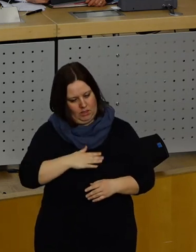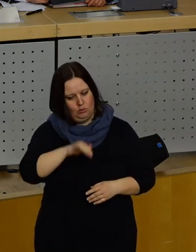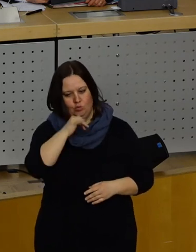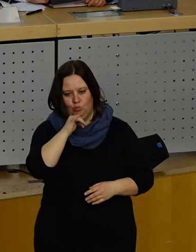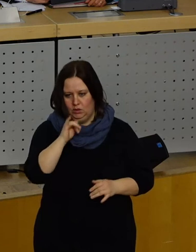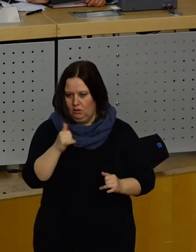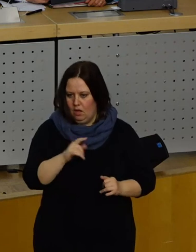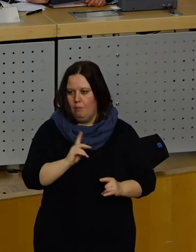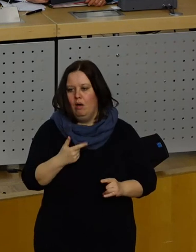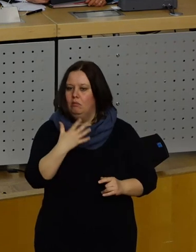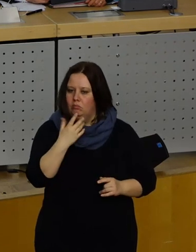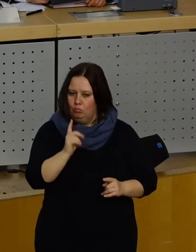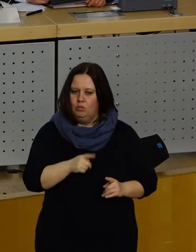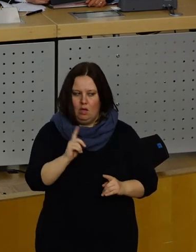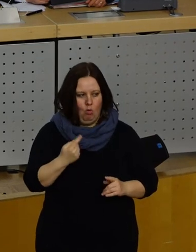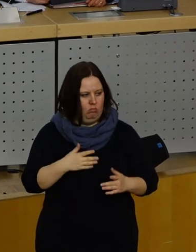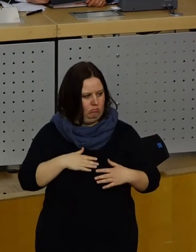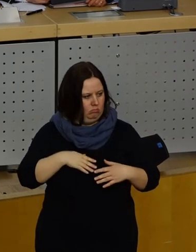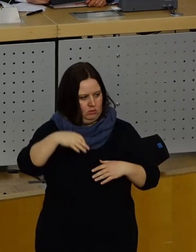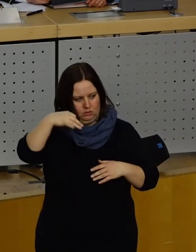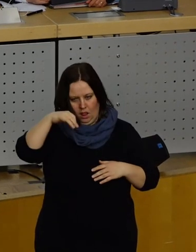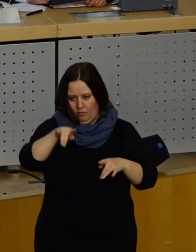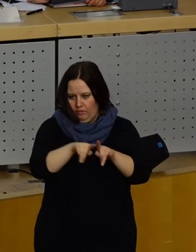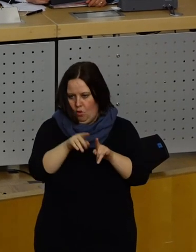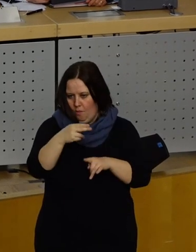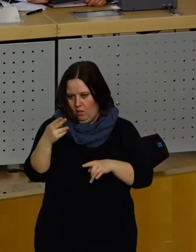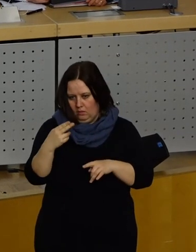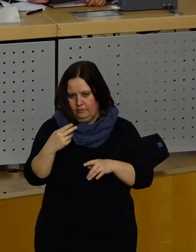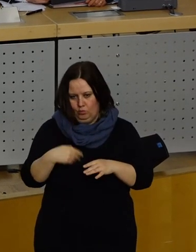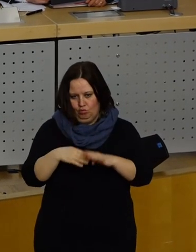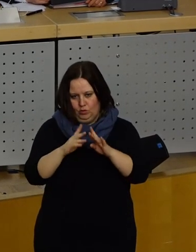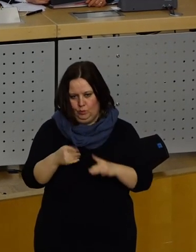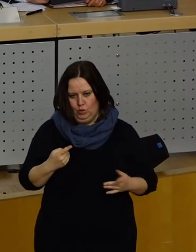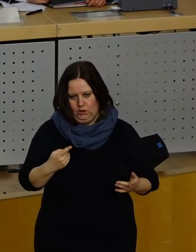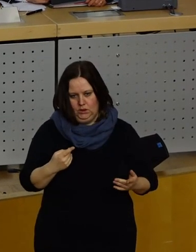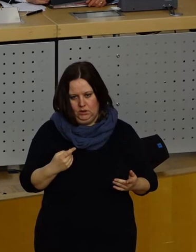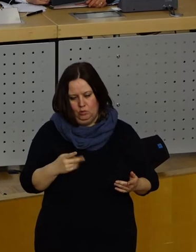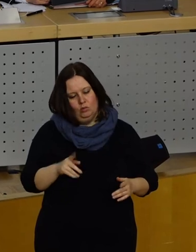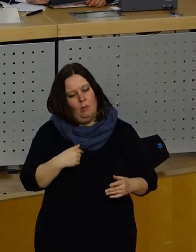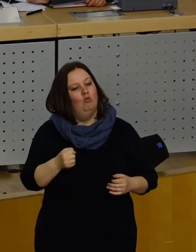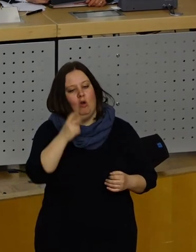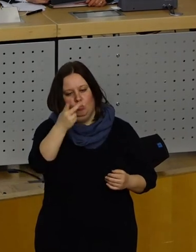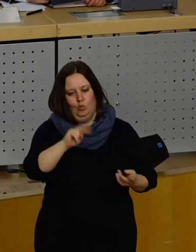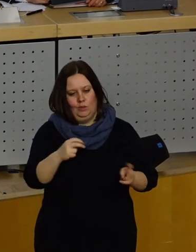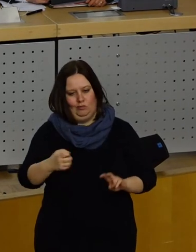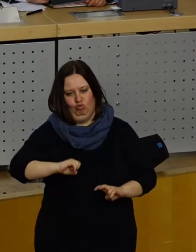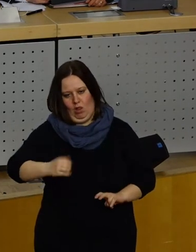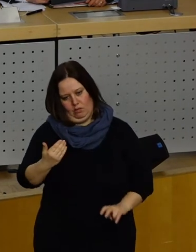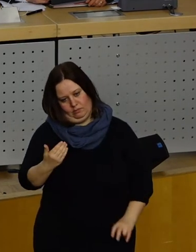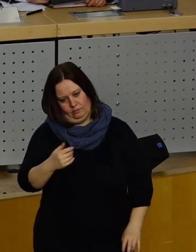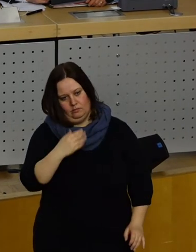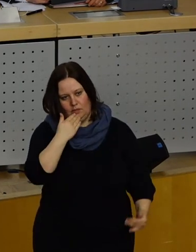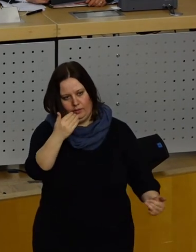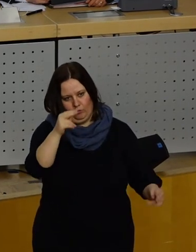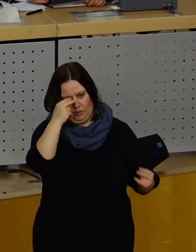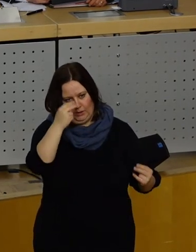aber wir müssen natürlich auch, ähnlich wie es Frau Abelt gesagt hat, dranbleiben und die Umsetzung dann noch einfordern. Danke für